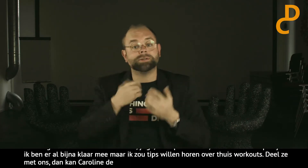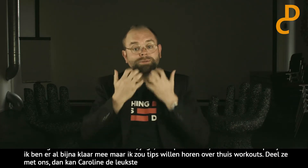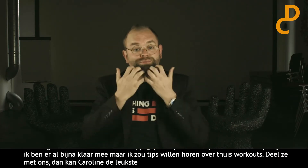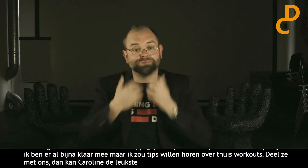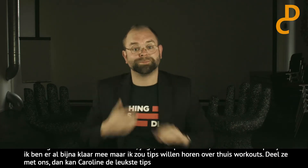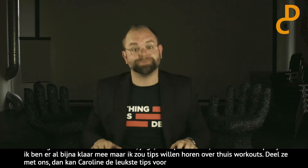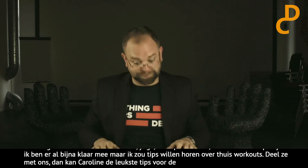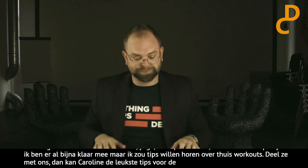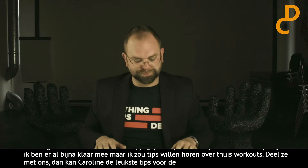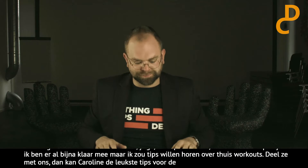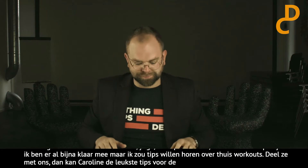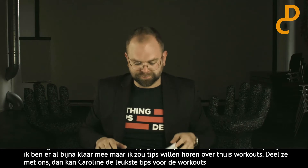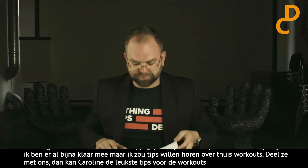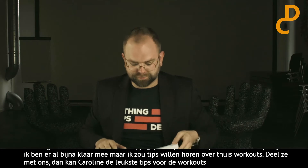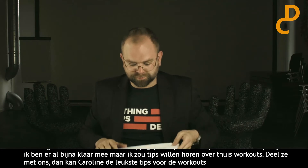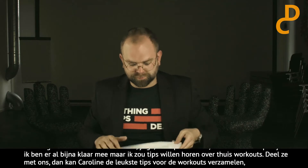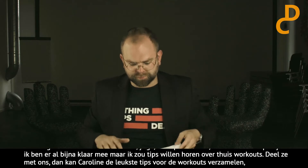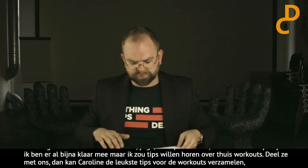zet ze neer en die ga ik straks aan jullie vertellen.